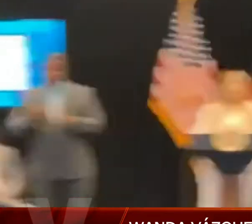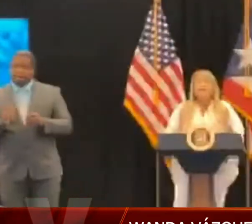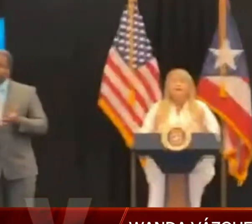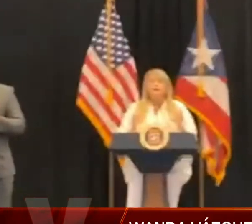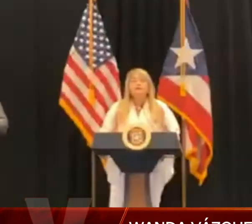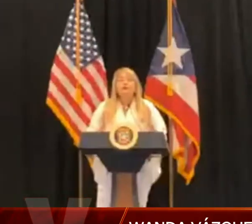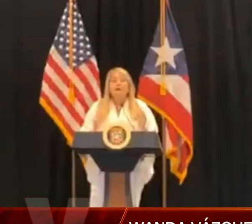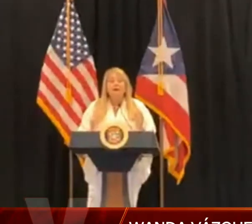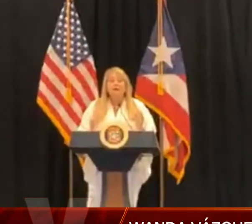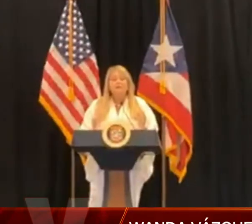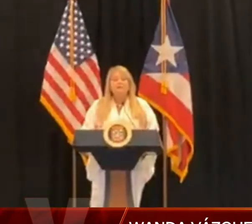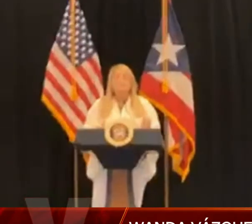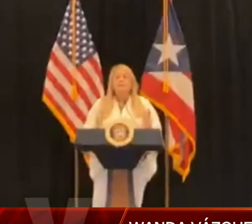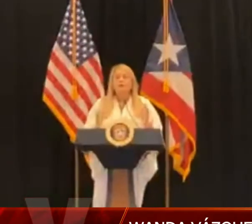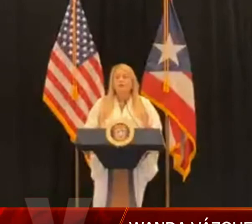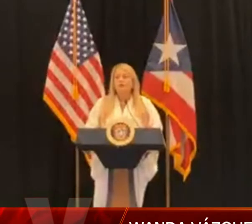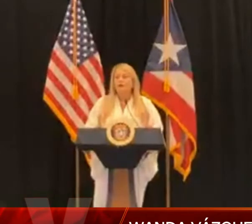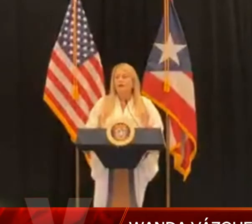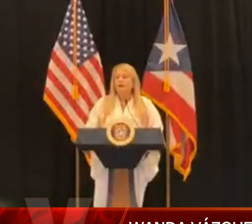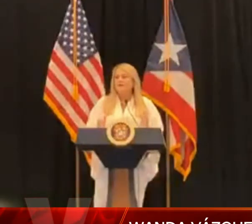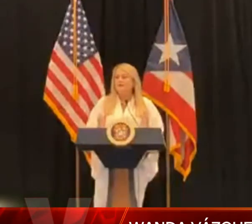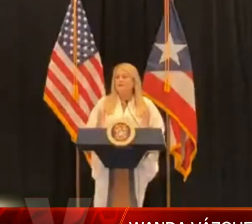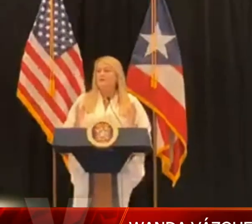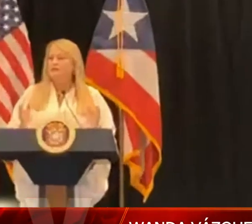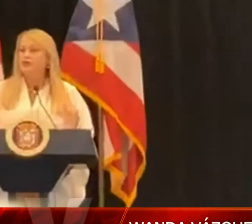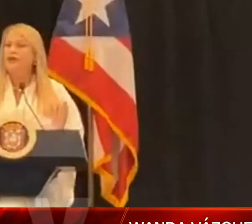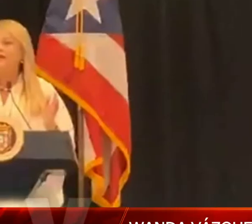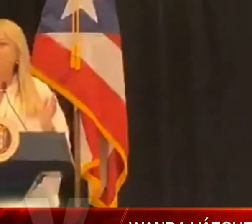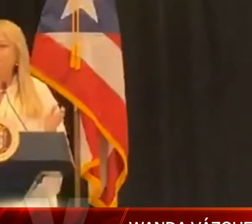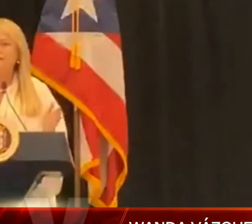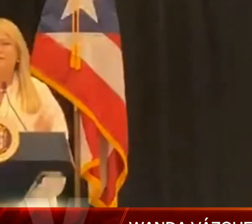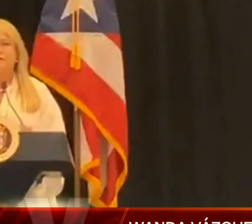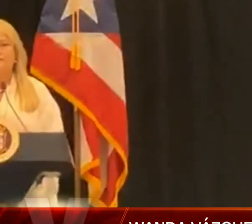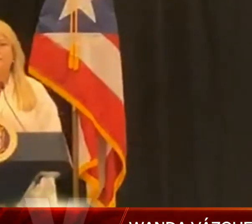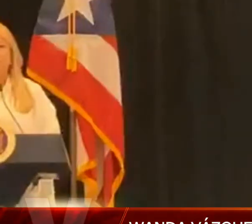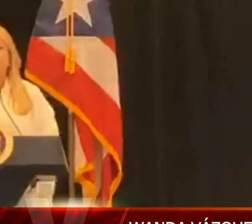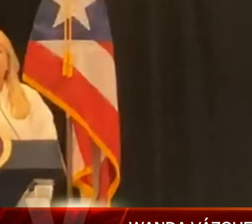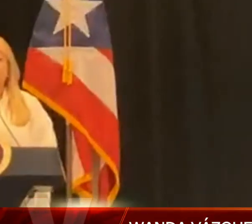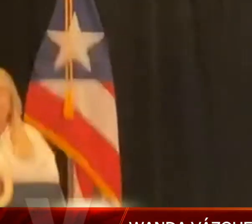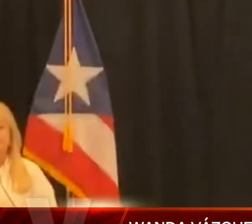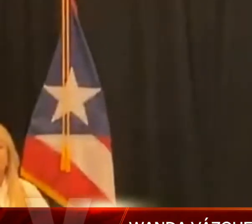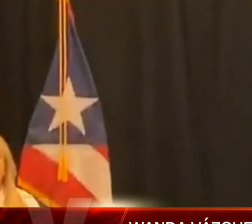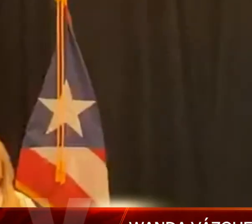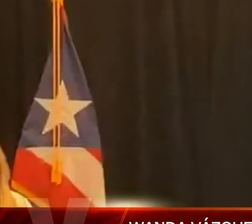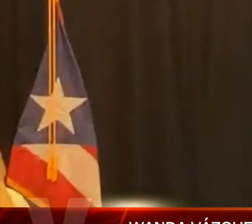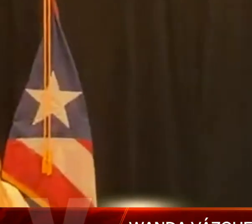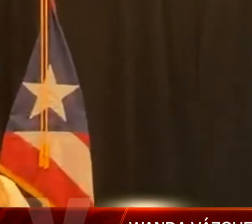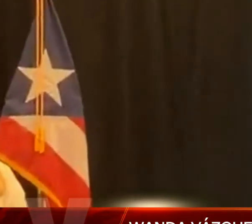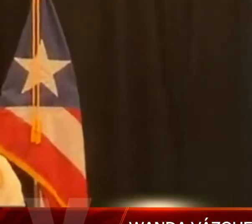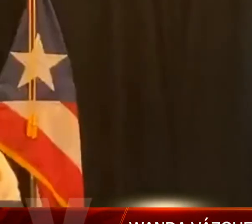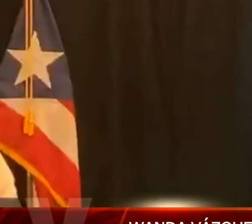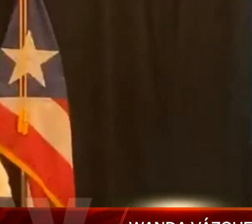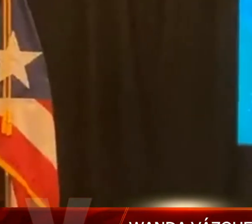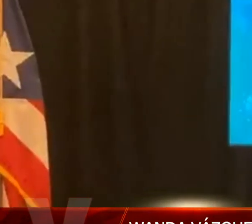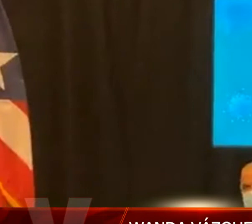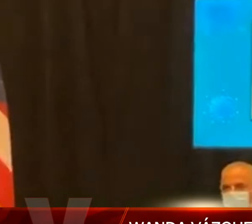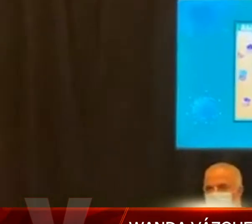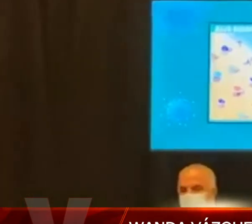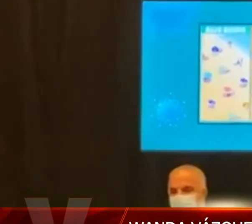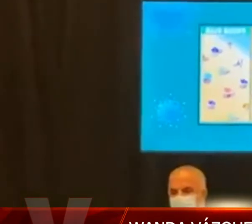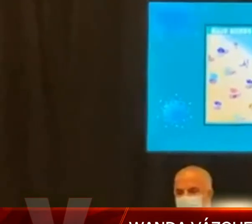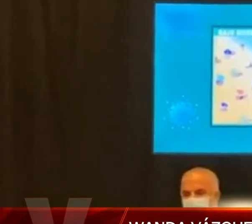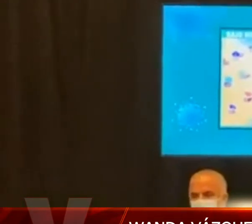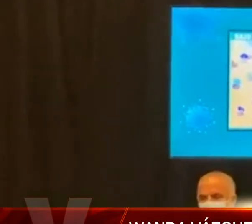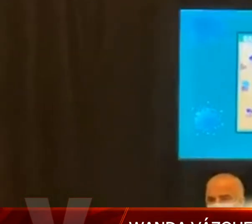estamos dejándonos llevar por las restricciones que establece el CDC. Pueden ver la primera